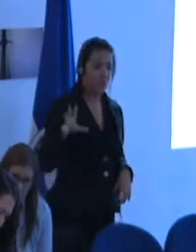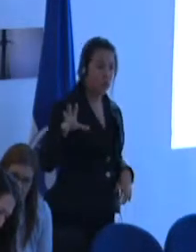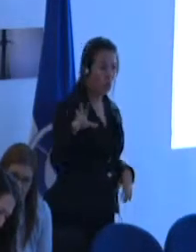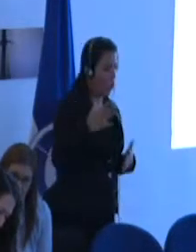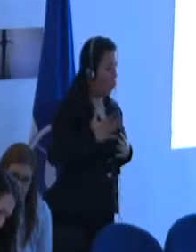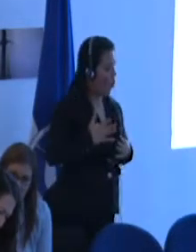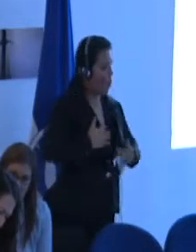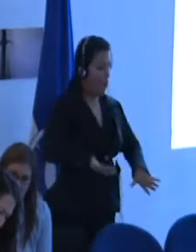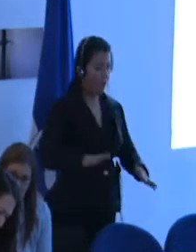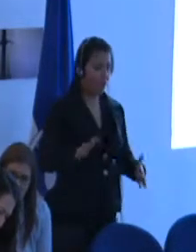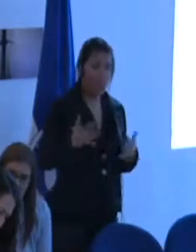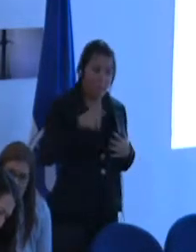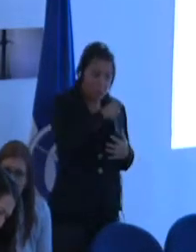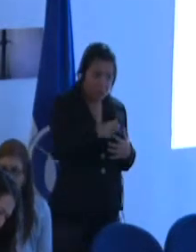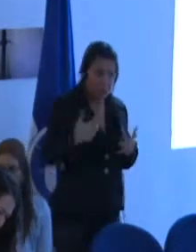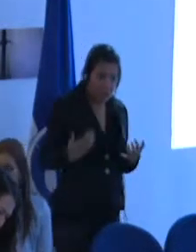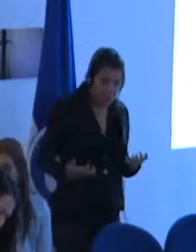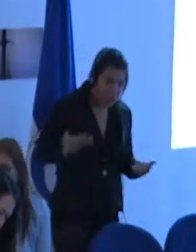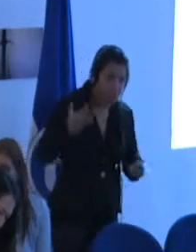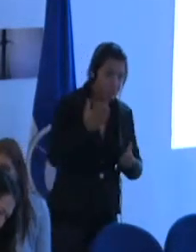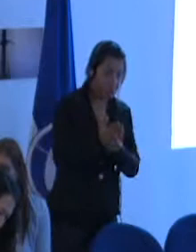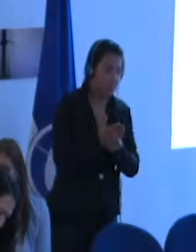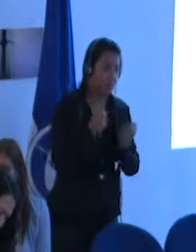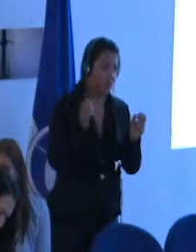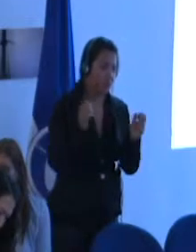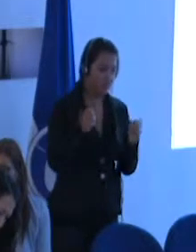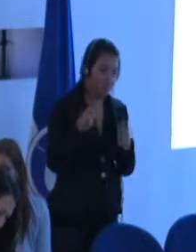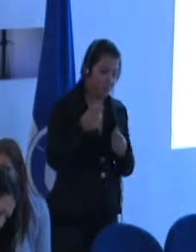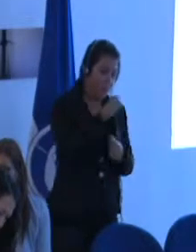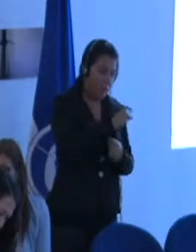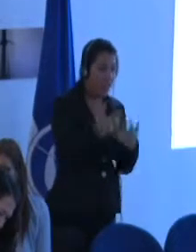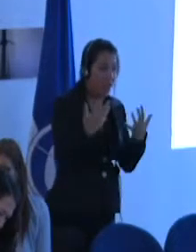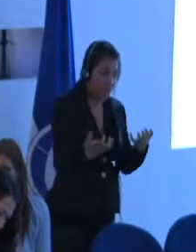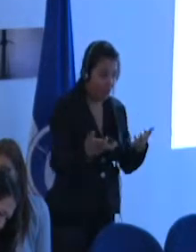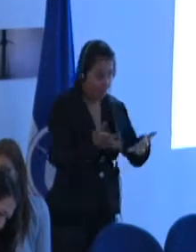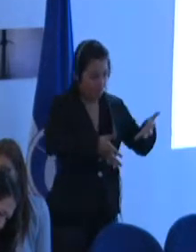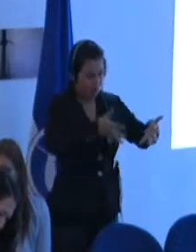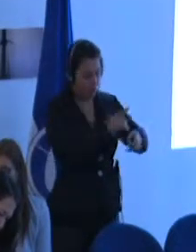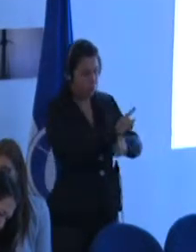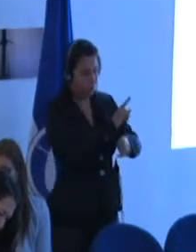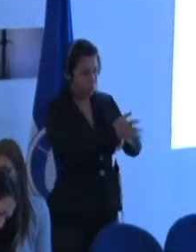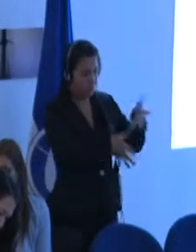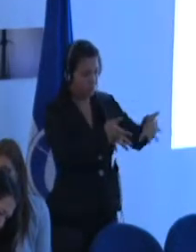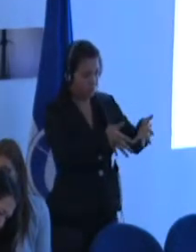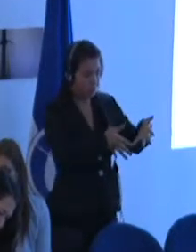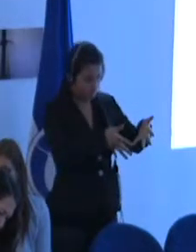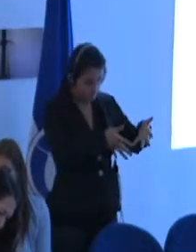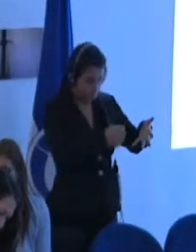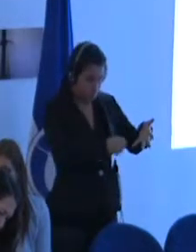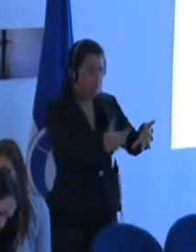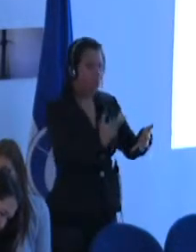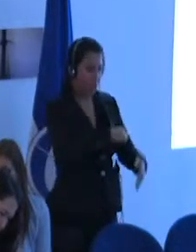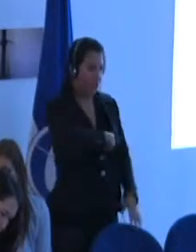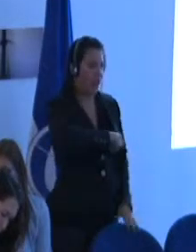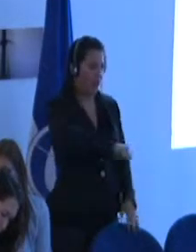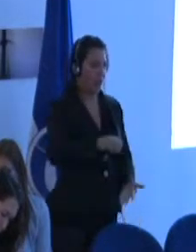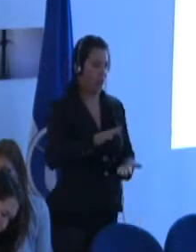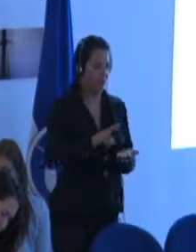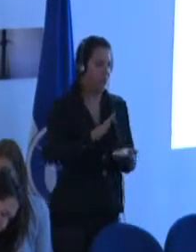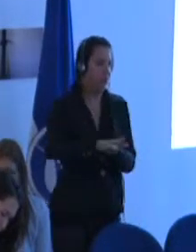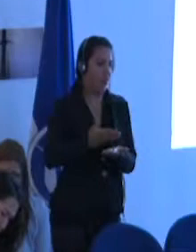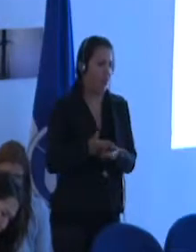que vaya a un servicio público y que quiera comunicarse en el lenguaje de signos tiene derecho a un